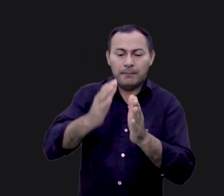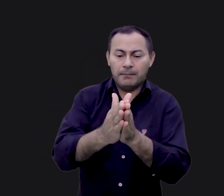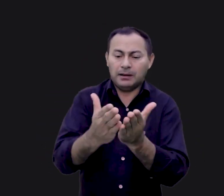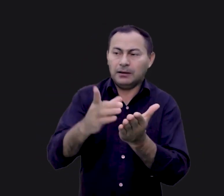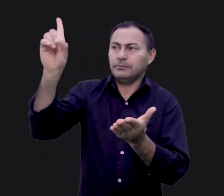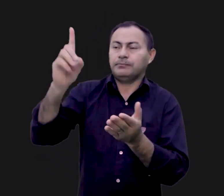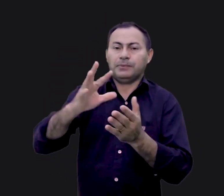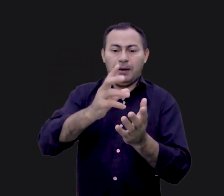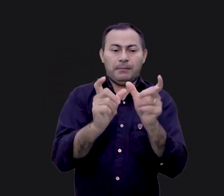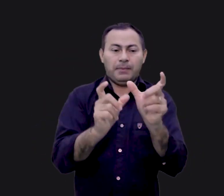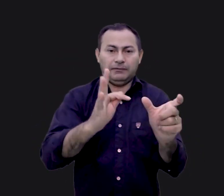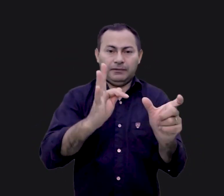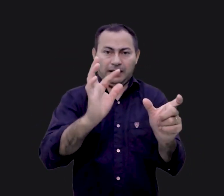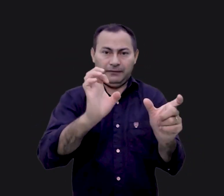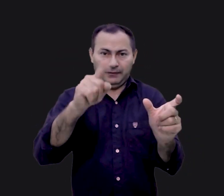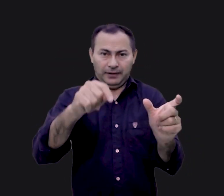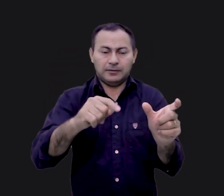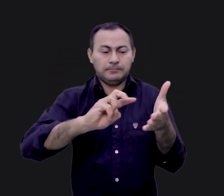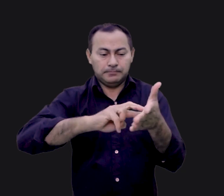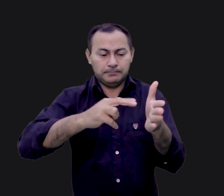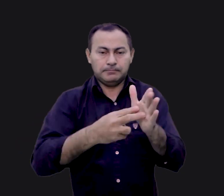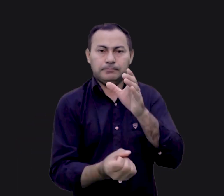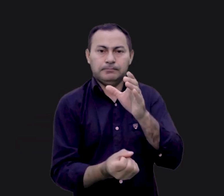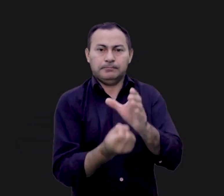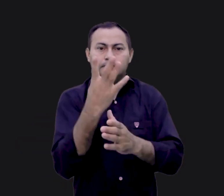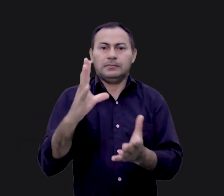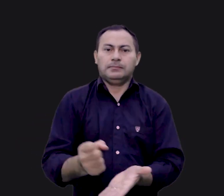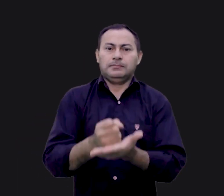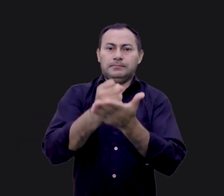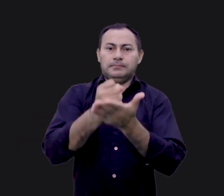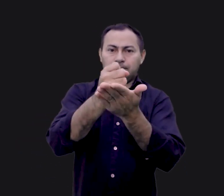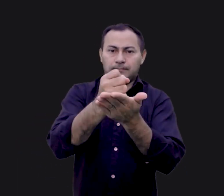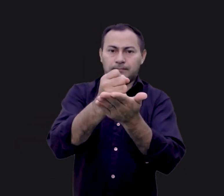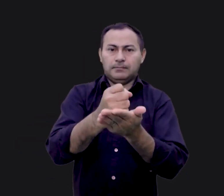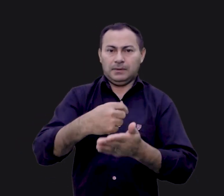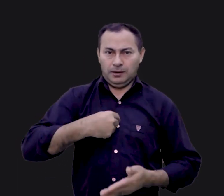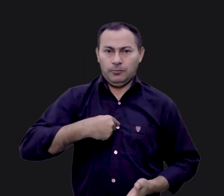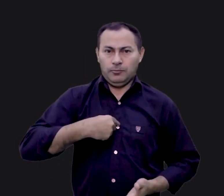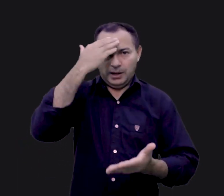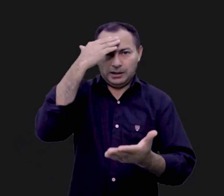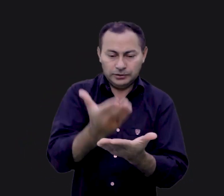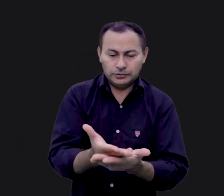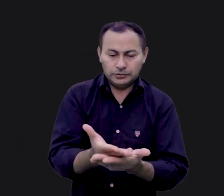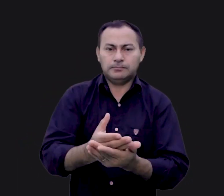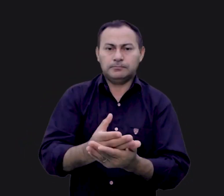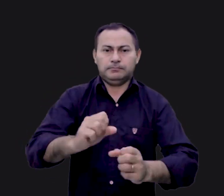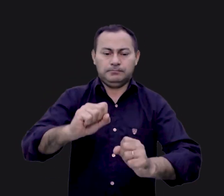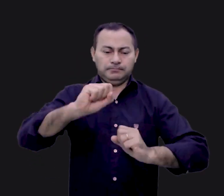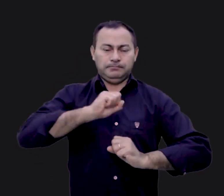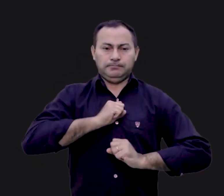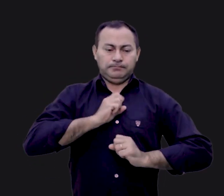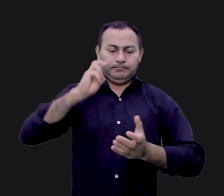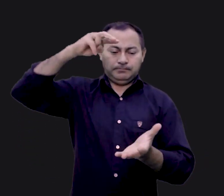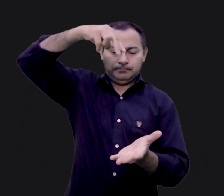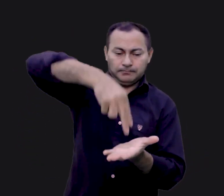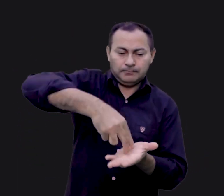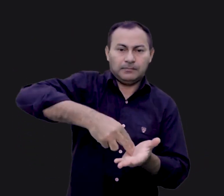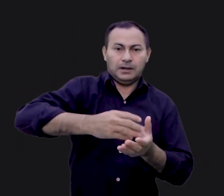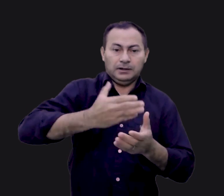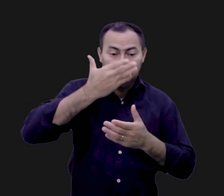a palavra fé muitas vezes significa a fonte da salvação. Eu acredito que o sacerdote se levantava diante do castiçal de